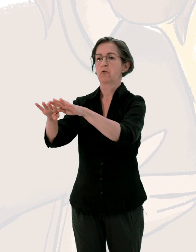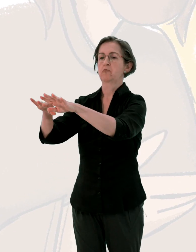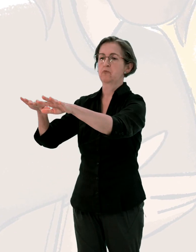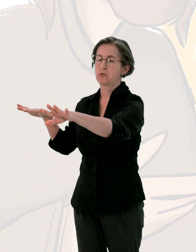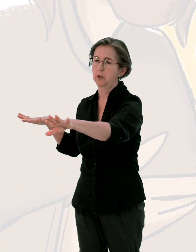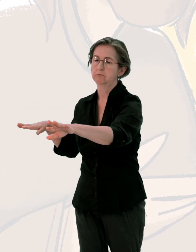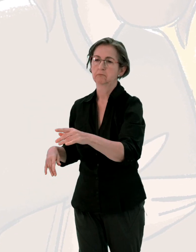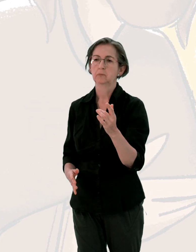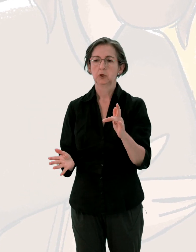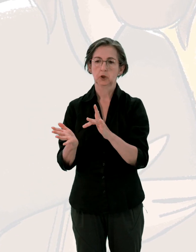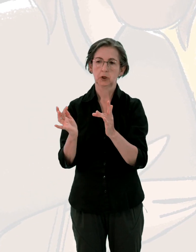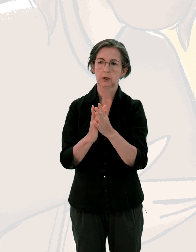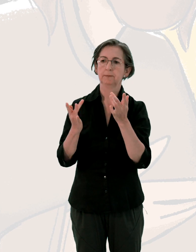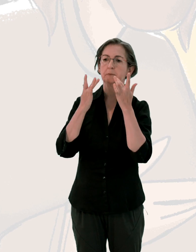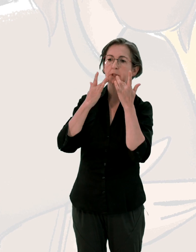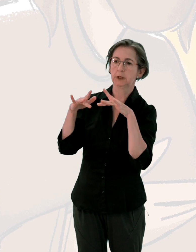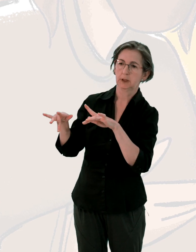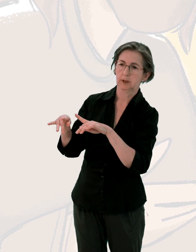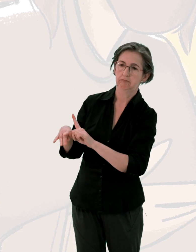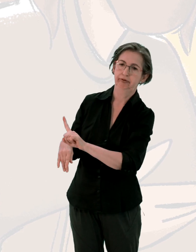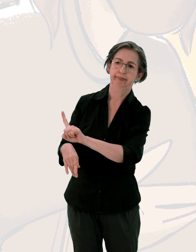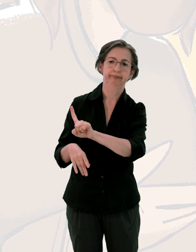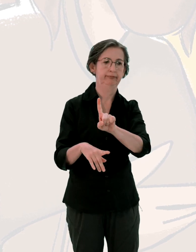Jésus quitte la foule et il entre dans la maison.